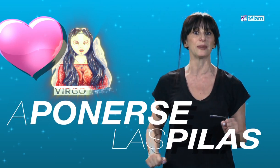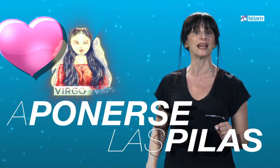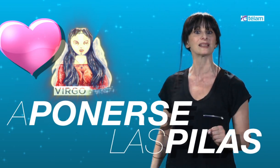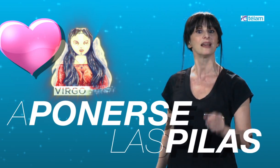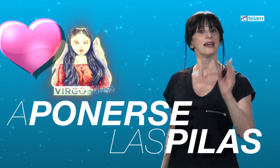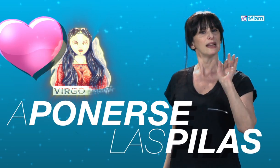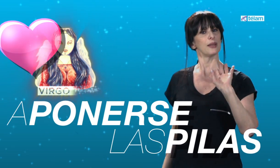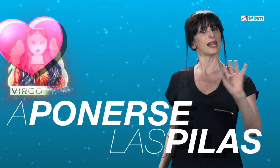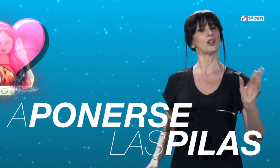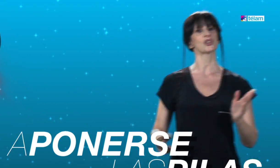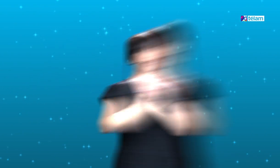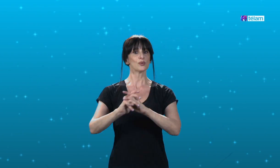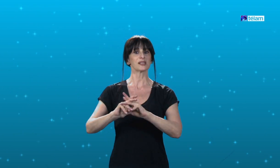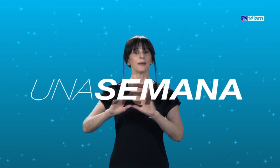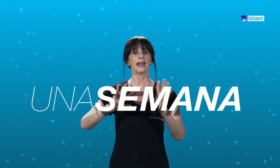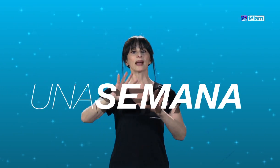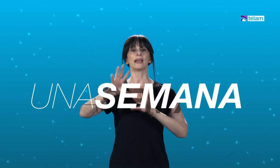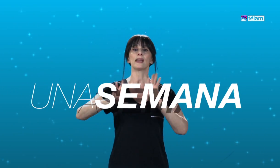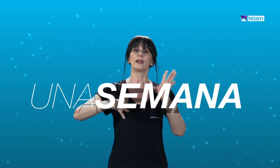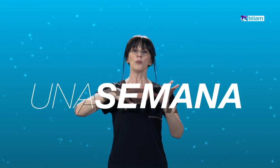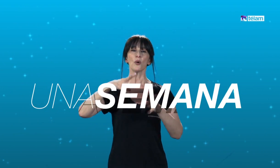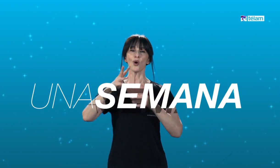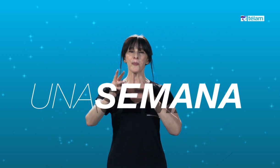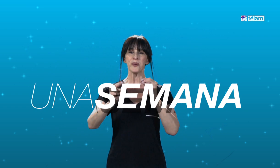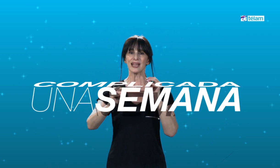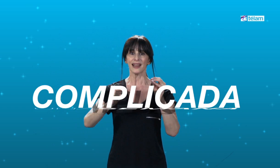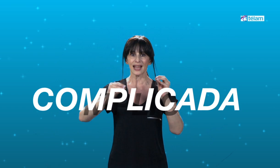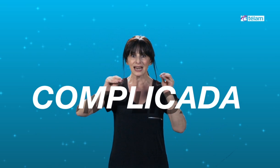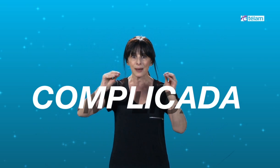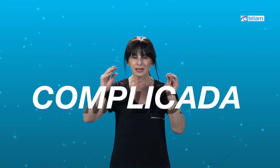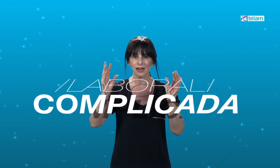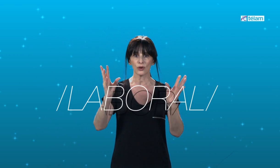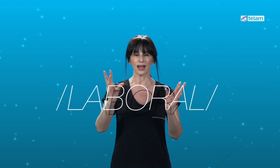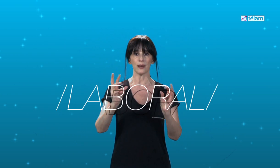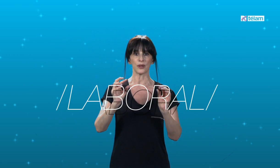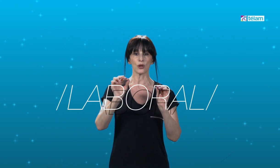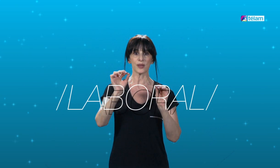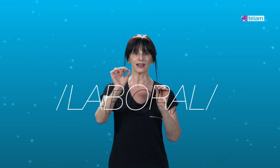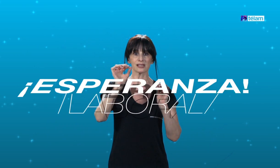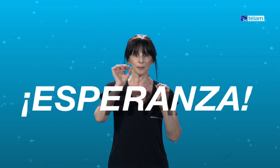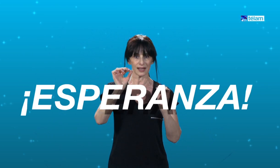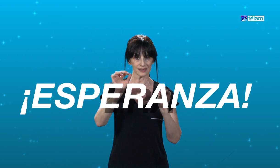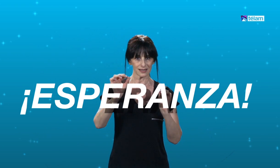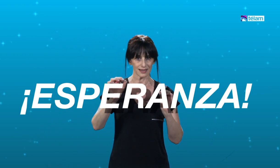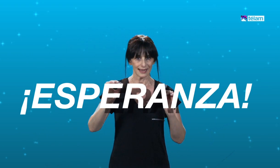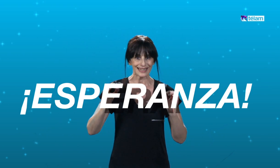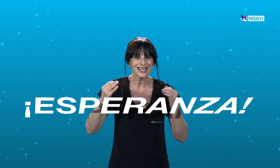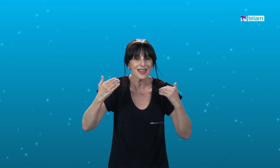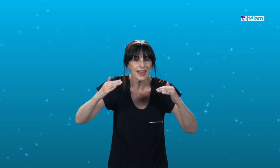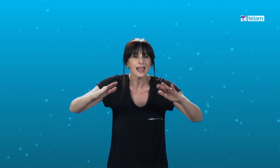pilas, Librianos. Es una semana un poco complicada en la parte laboral, pero no pierdan las esperanzas, ni se dejen